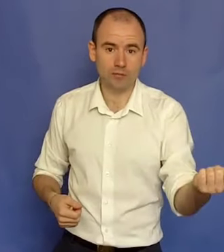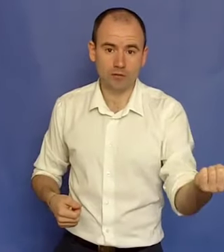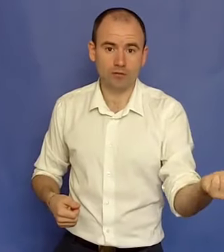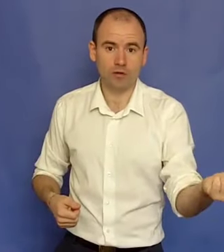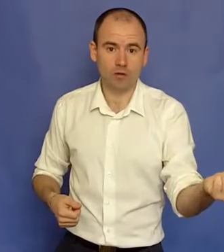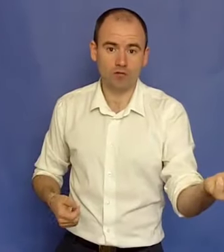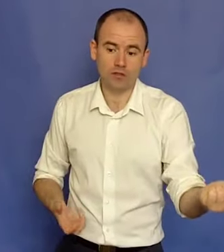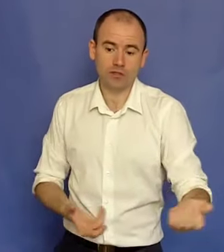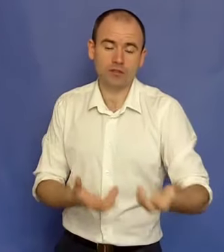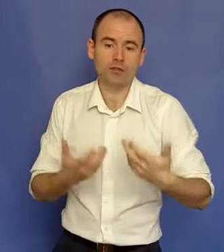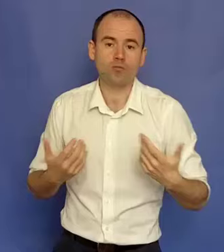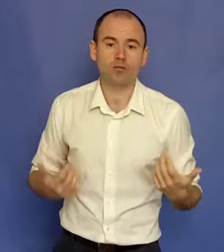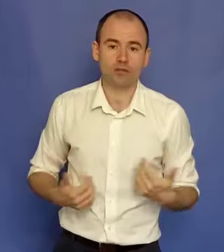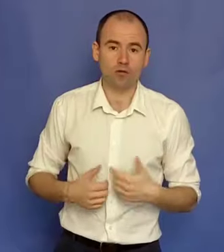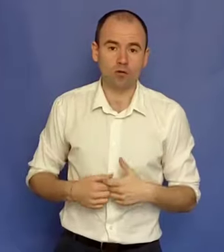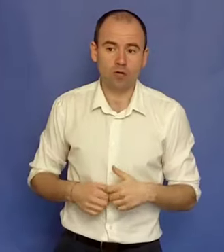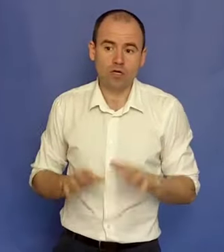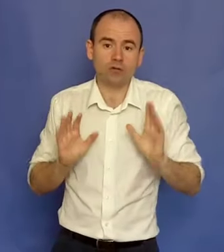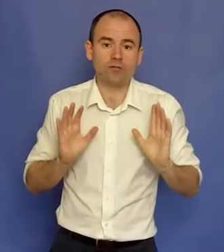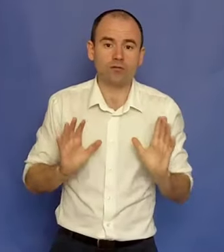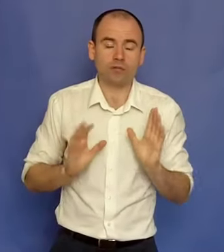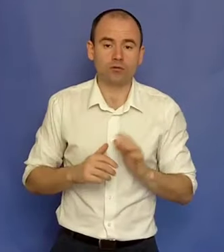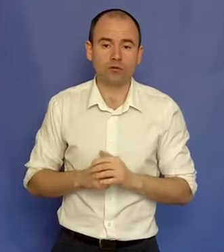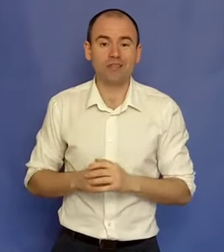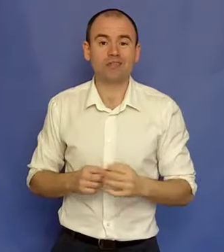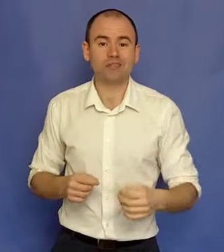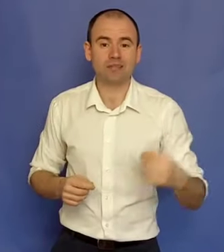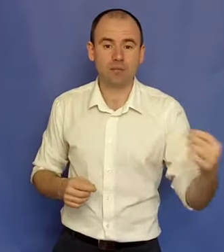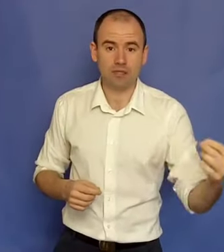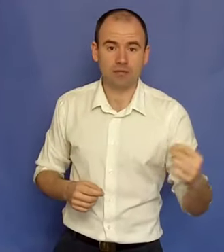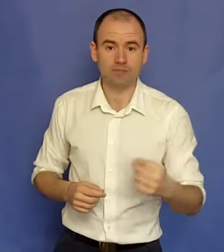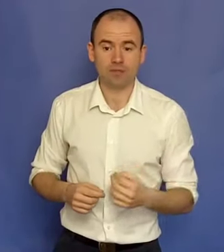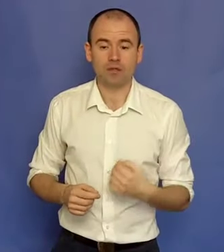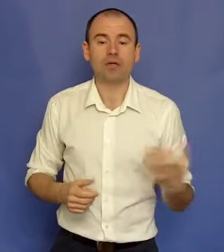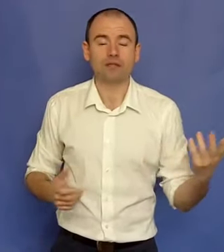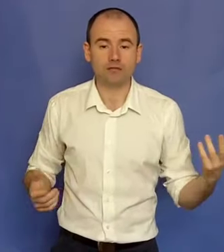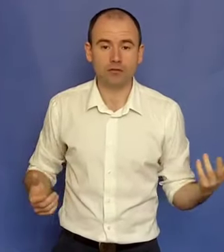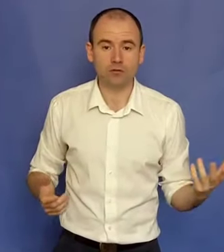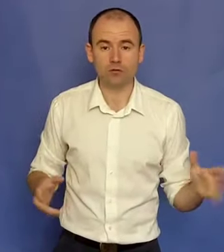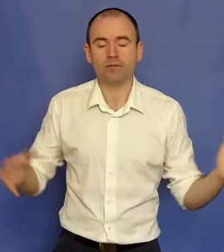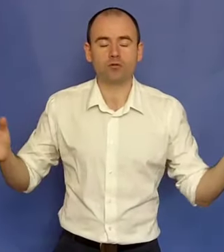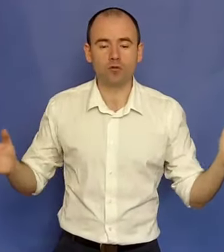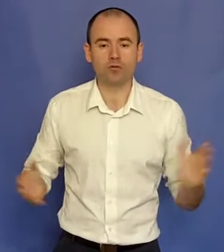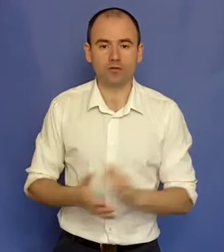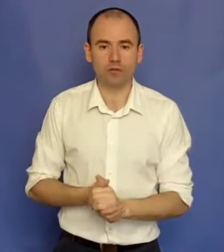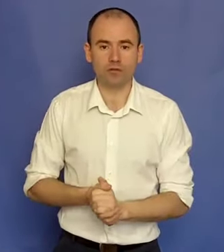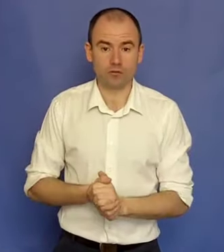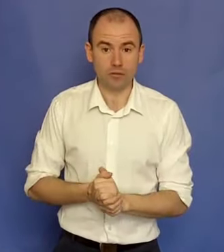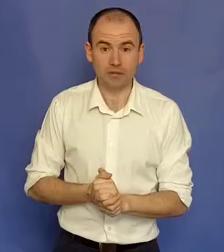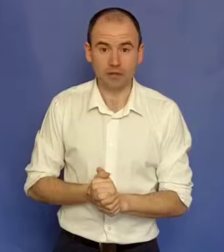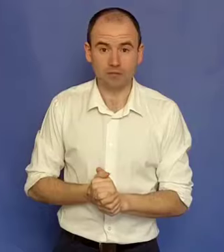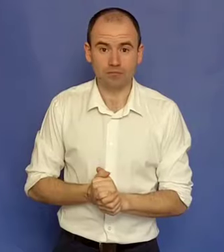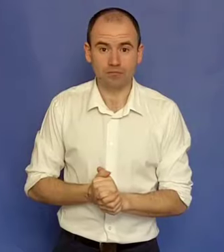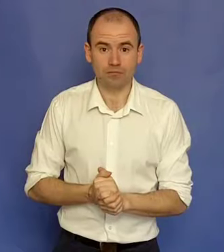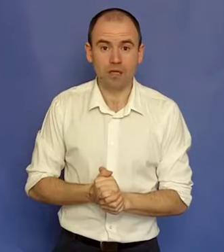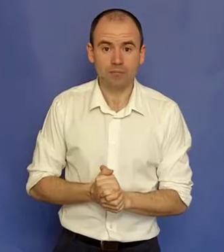antreprenor să facă o afacere și îți iei un procent de acolo și tu n-ai făcut absolut nimic decât ai dat bani. Ăla este investitorul. Pe scurt, o definiție rudimentară. Da?